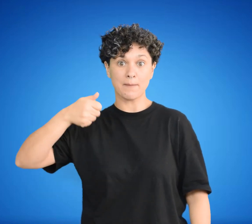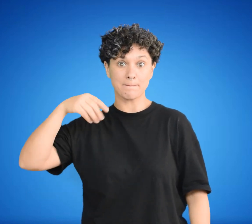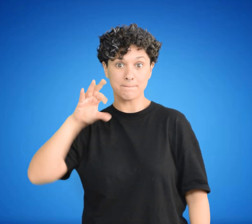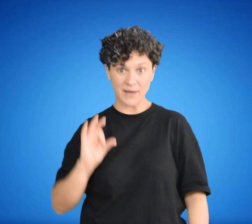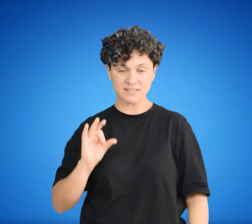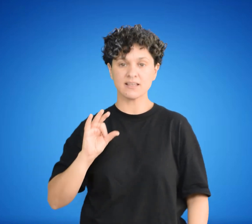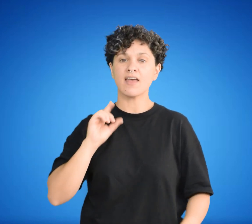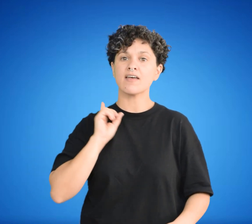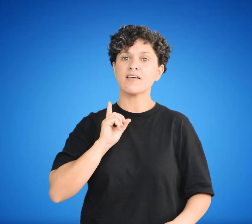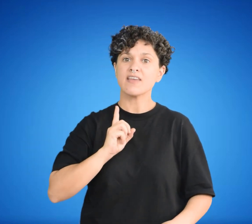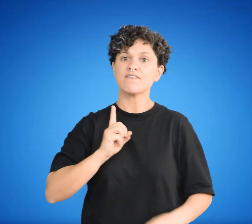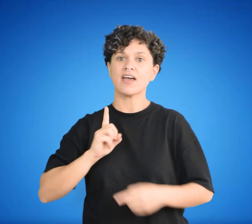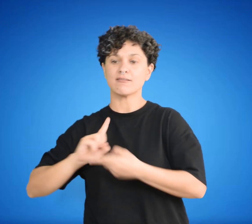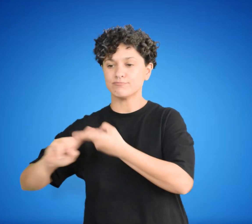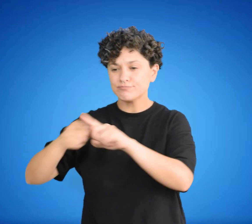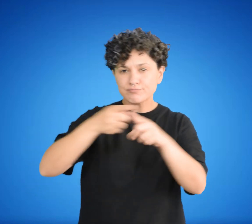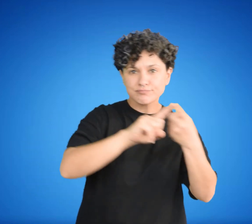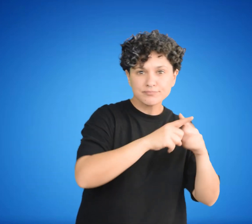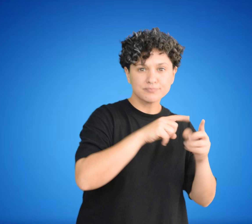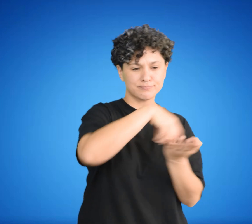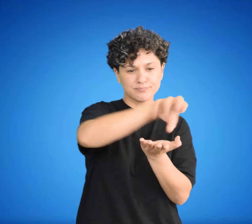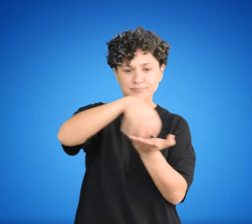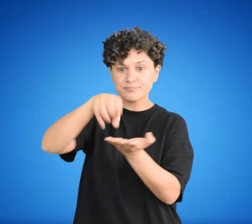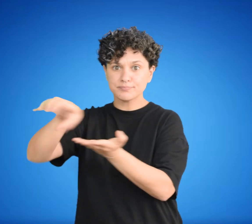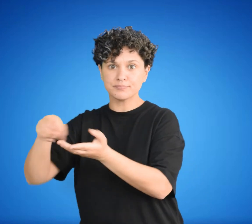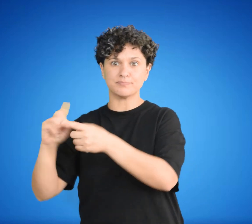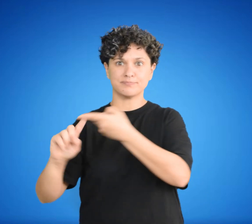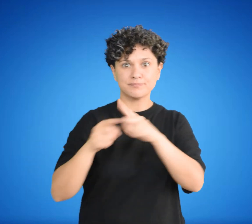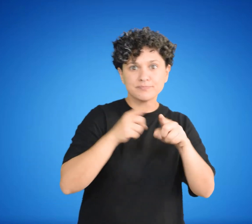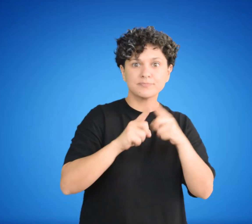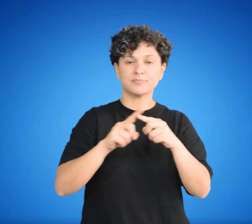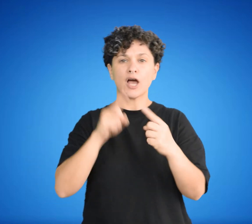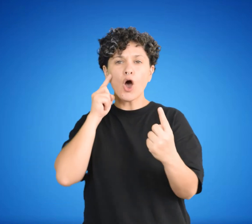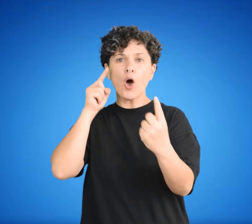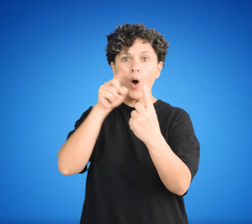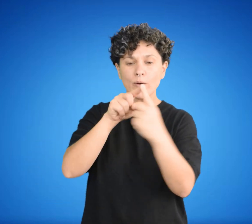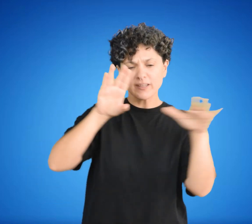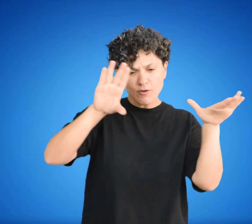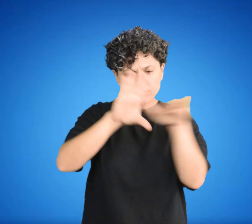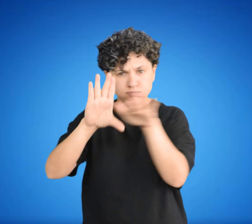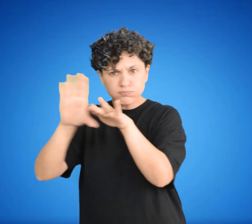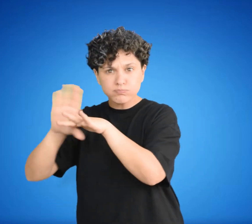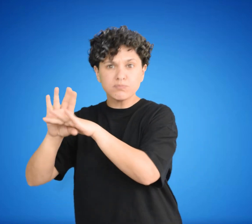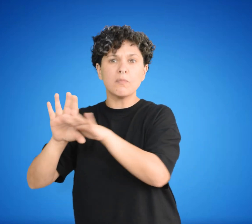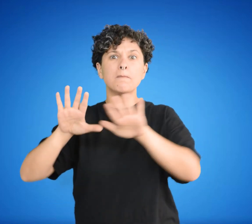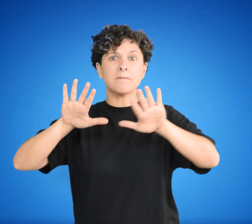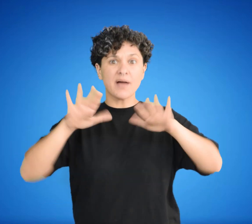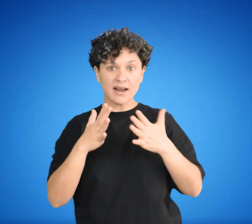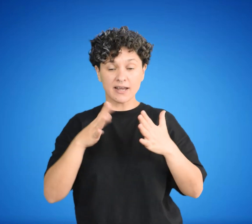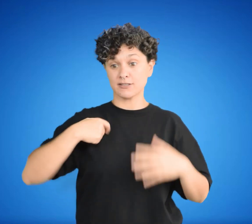es decir, que trabajan en conjunto para promover una estabilidad y para satisfacer las necesidades de cada